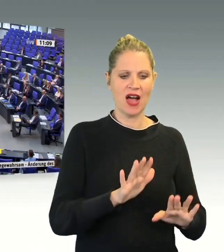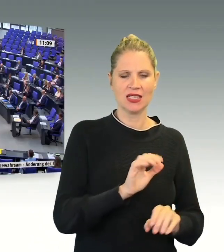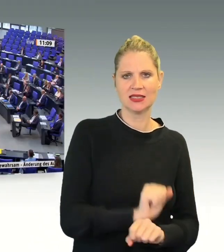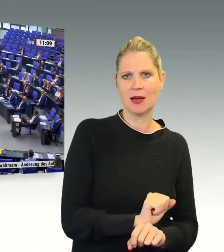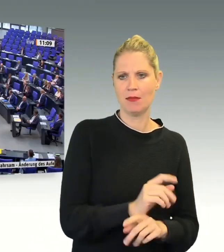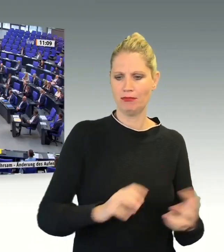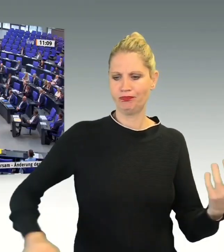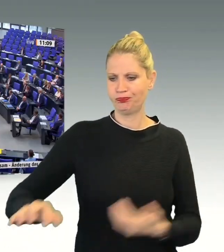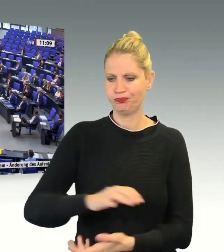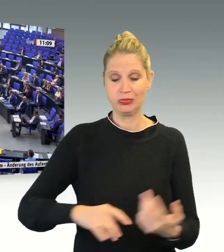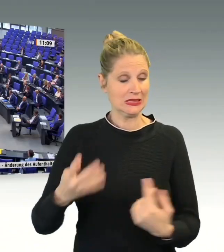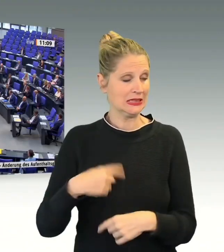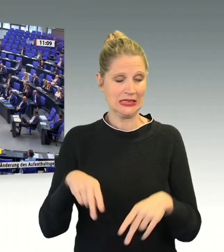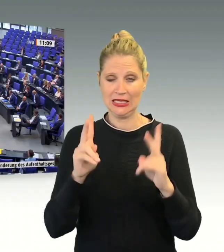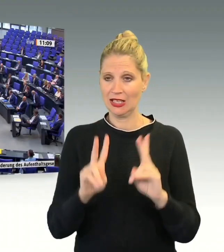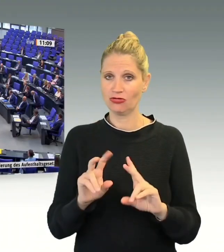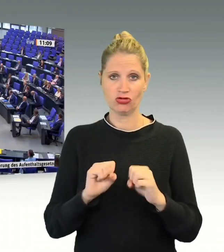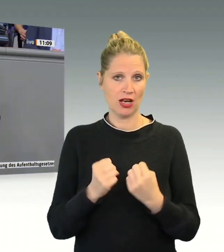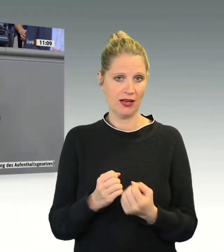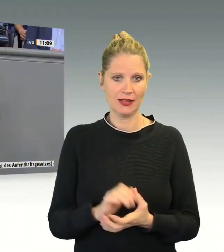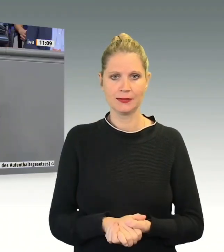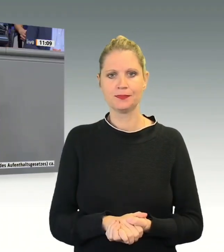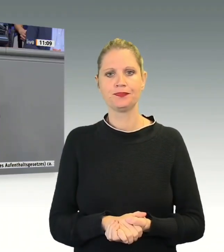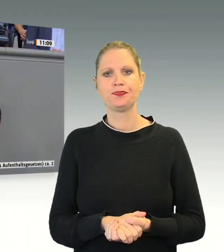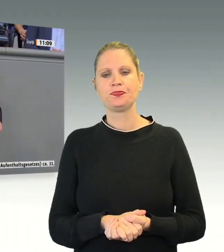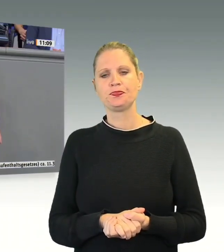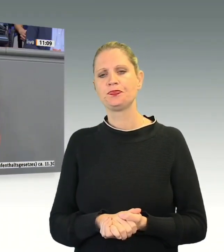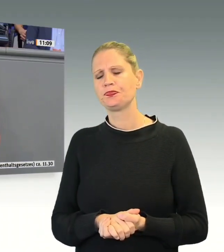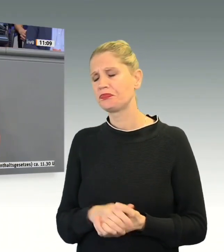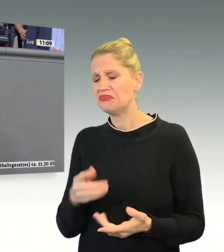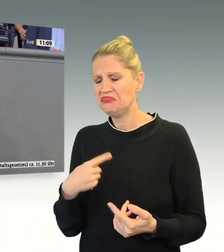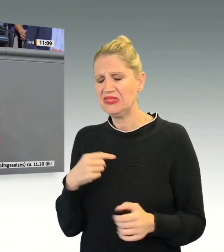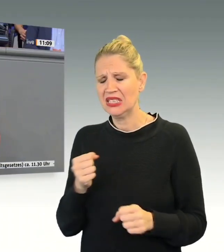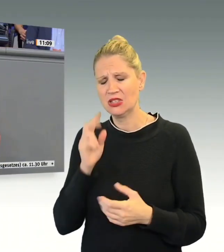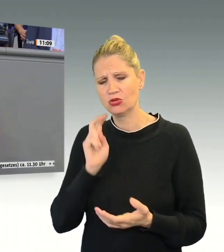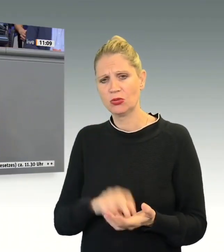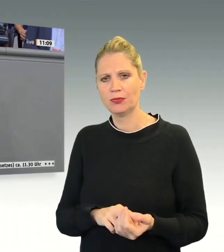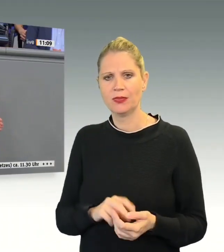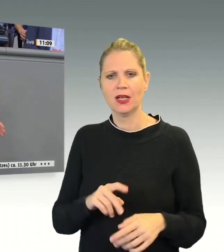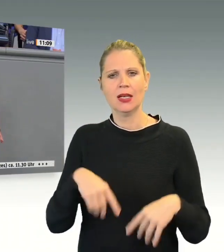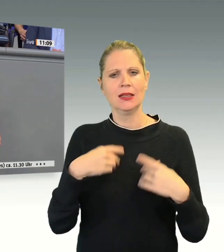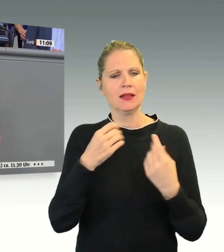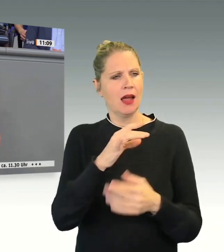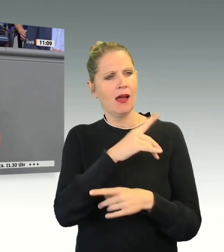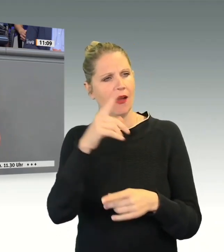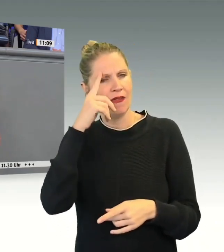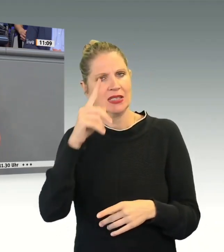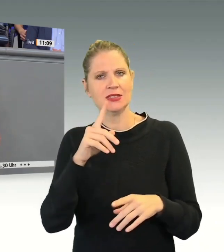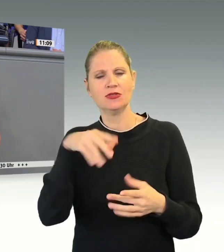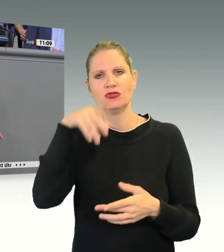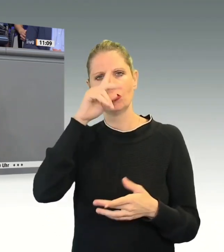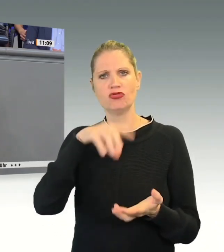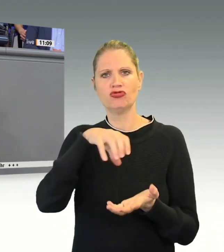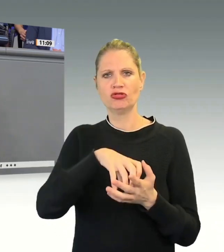Meine Damen und Herren, Sie wissen, dass parallel der deutsche Städtetag tagt. Und natürlich ist das zentrale Thema dort die große Herausforderung, die die Zahl an